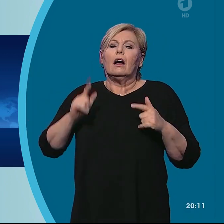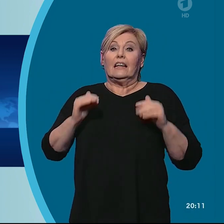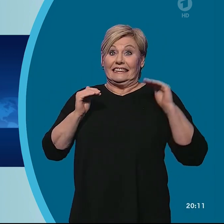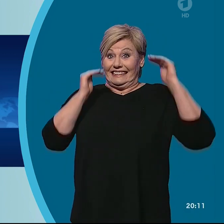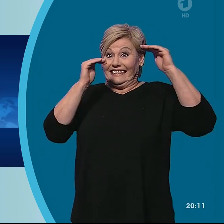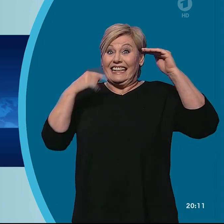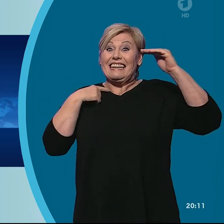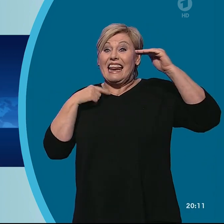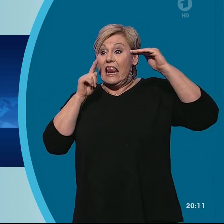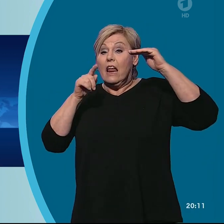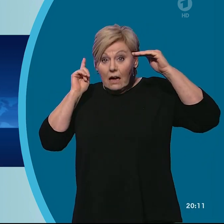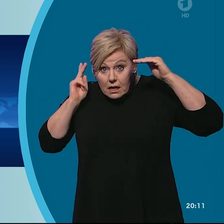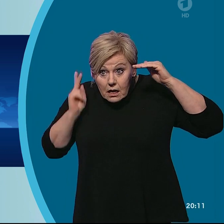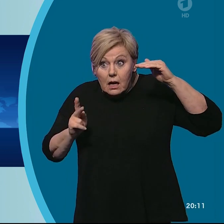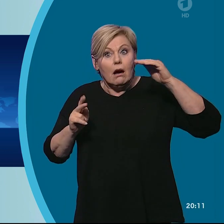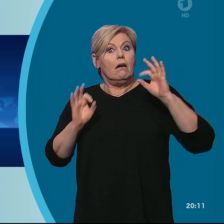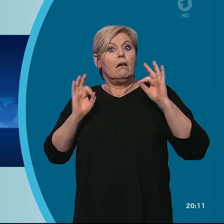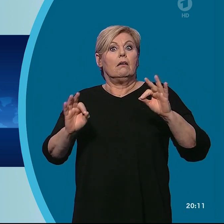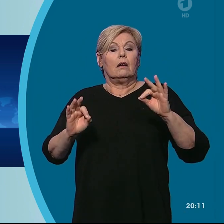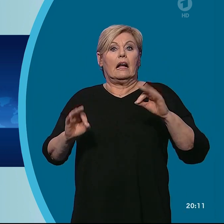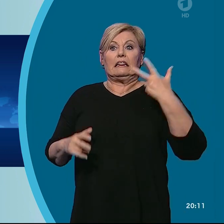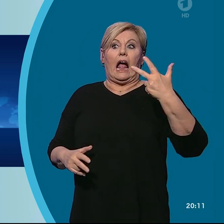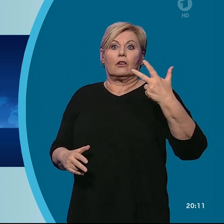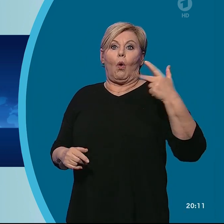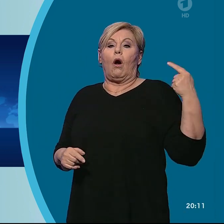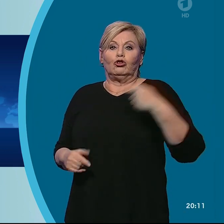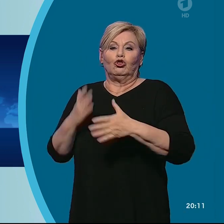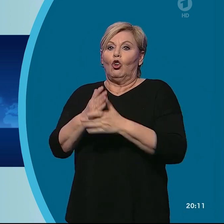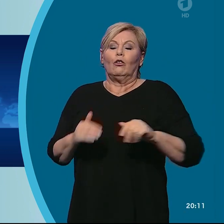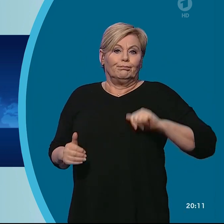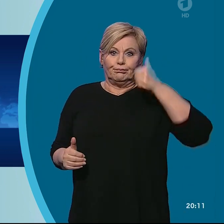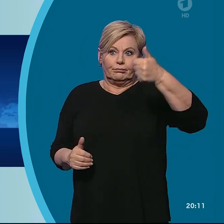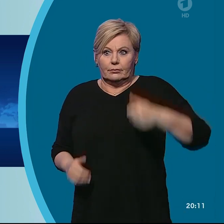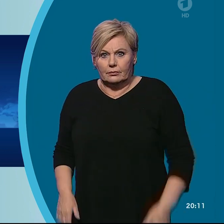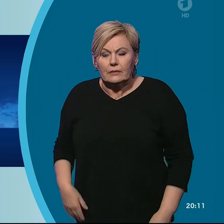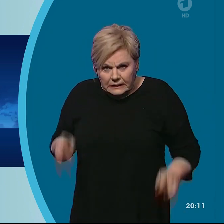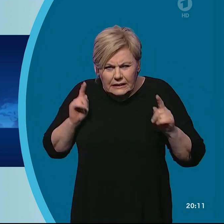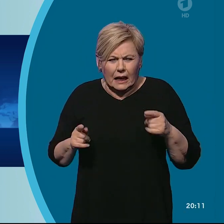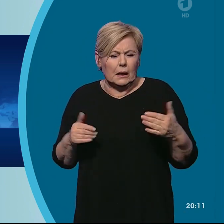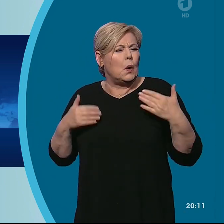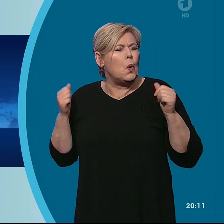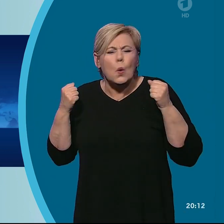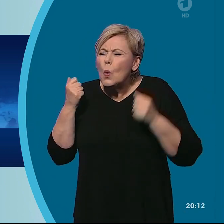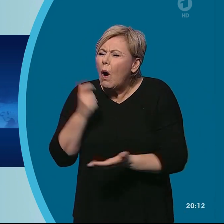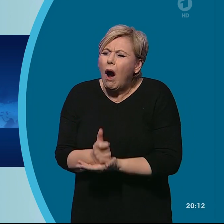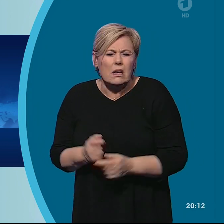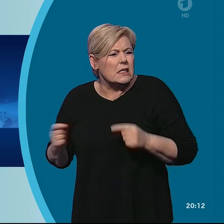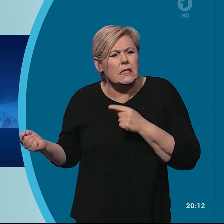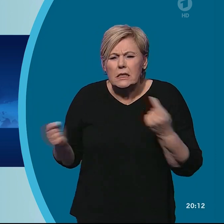nutzt diese konsequent zu einer 3-Tore-Führung. Das Spitzenspiel danach ausgeglichen, hart umkämpft und mit viel